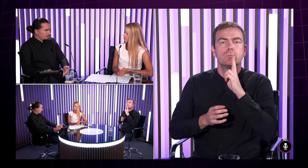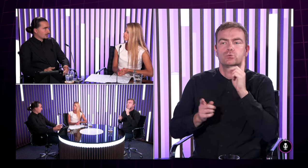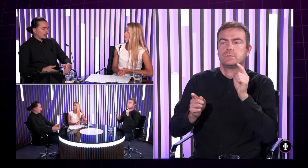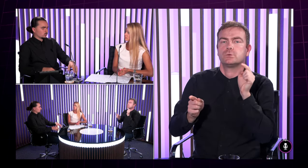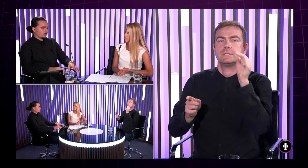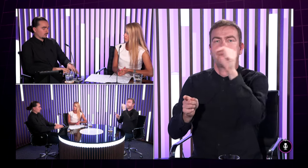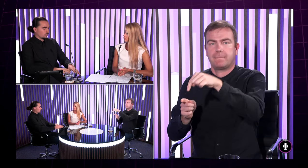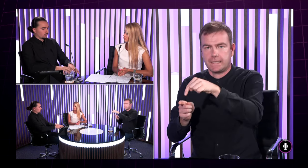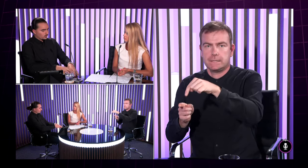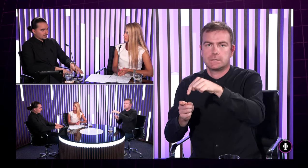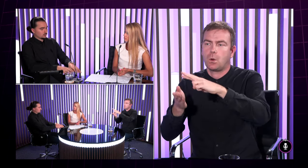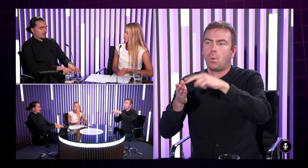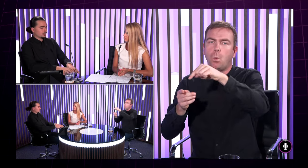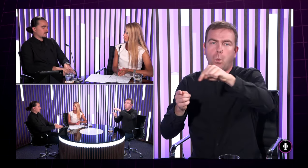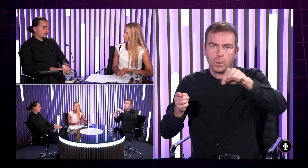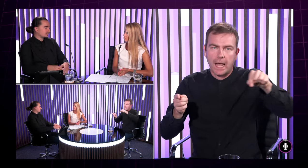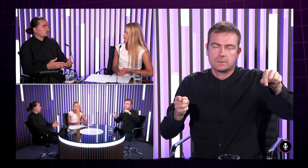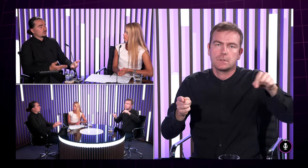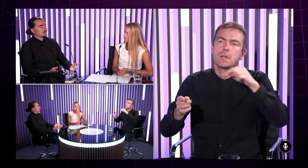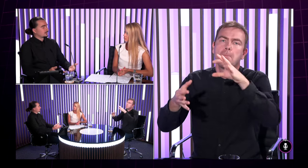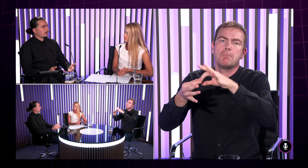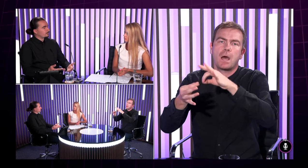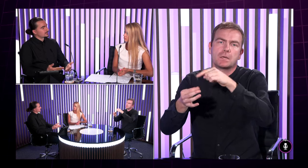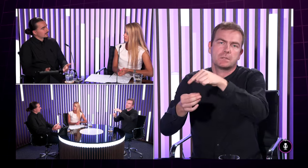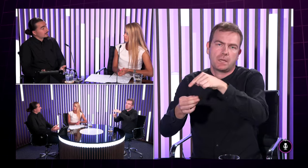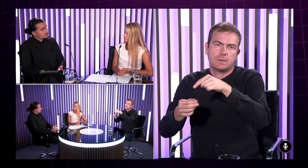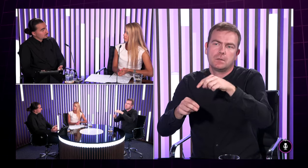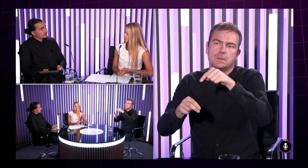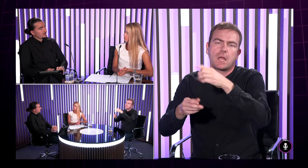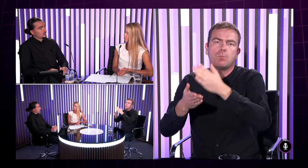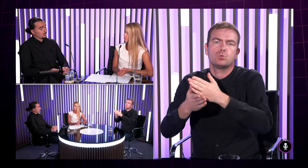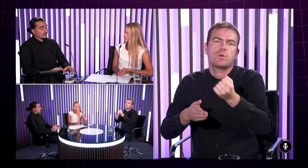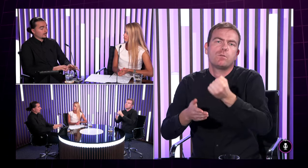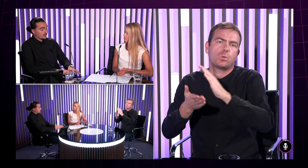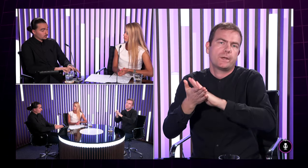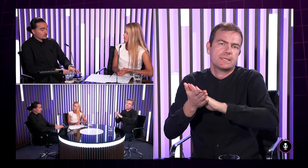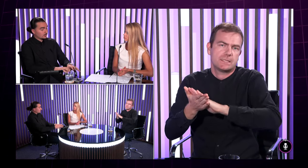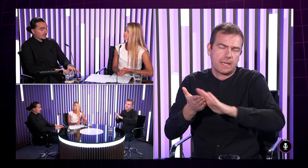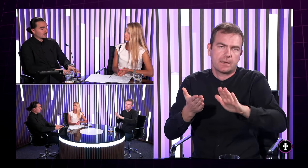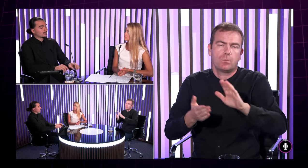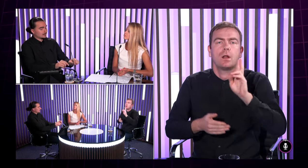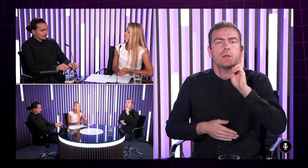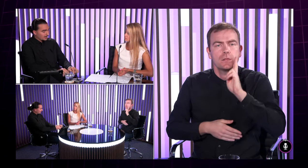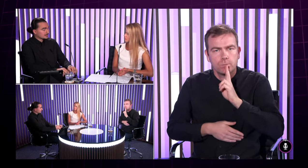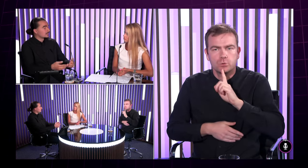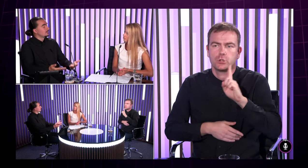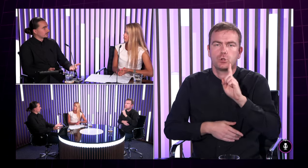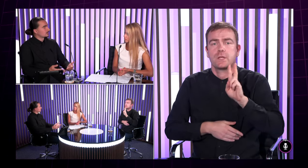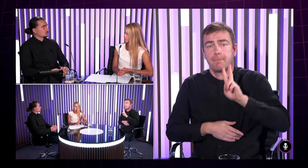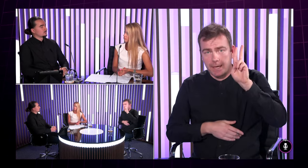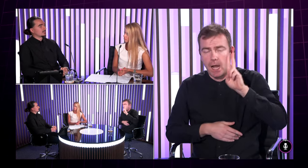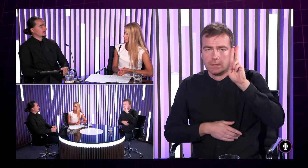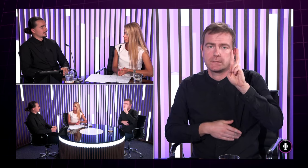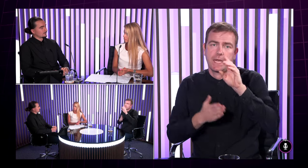zadarmo ale to už potom ako funguje tá služba jednotlivé veci kľúdne na webovej stránke danej služby si vede ľudia dohľadať ale pre nepočujúci ako takých ktorí sa prihlásia